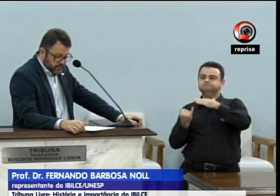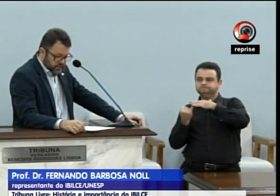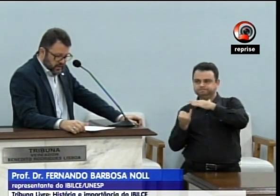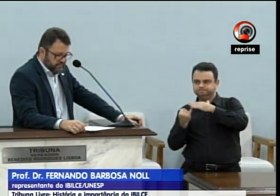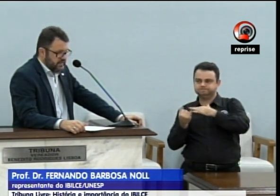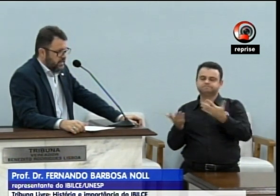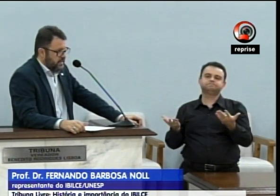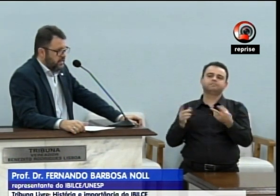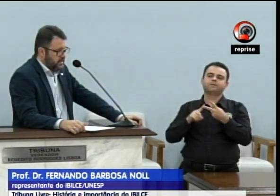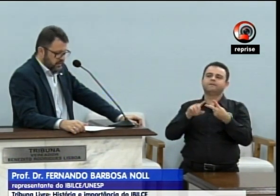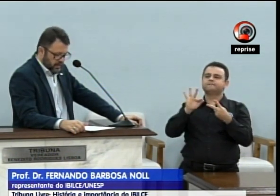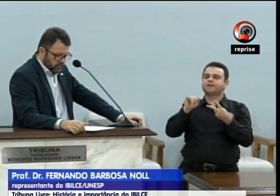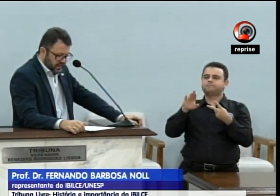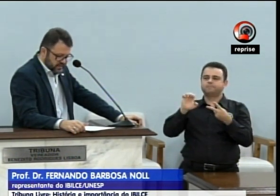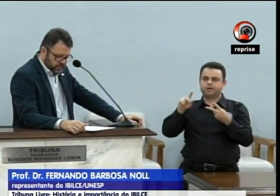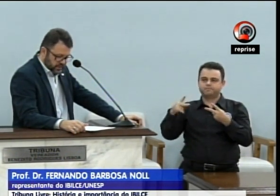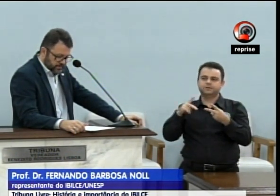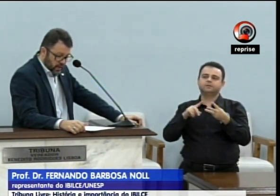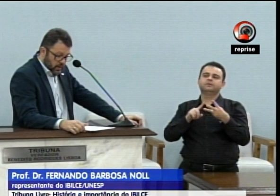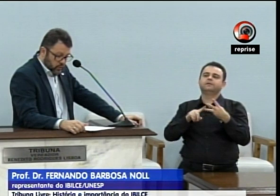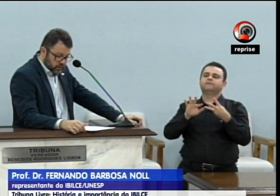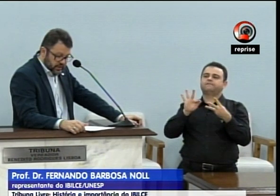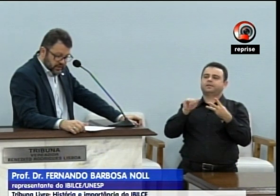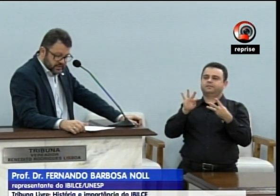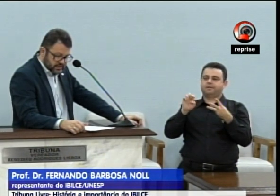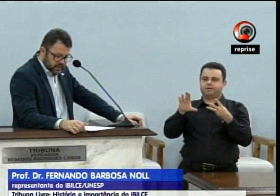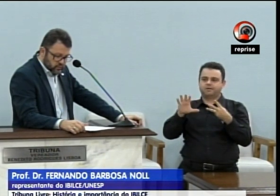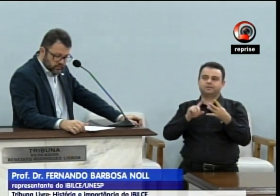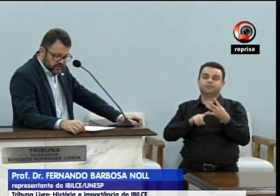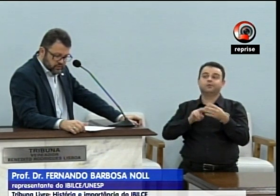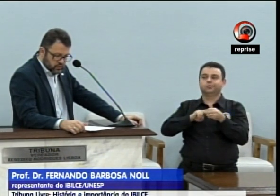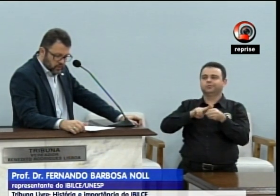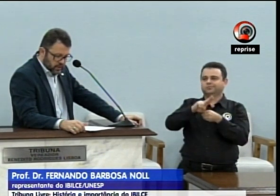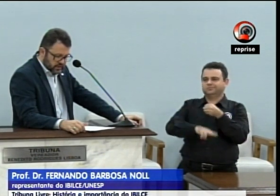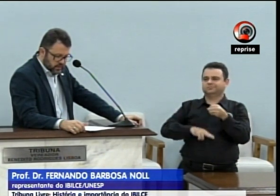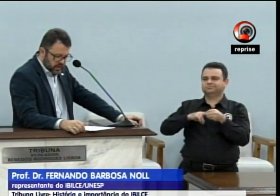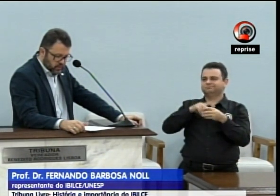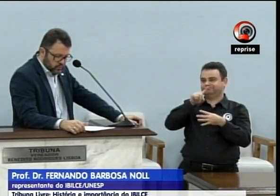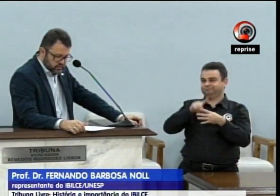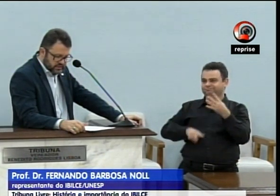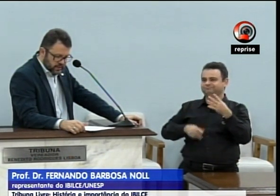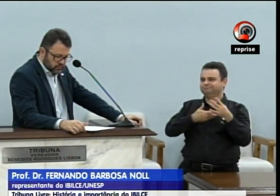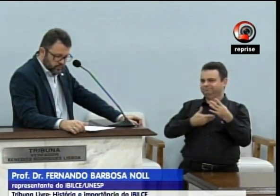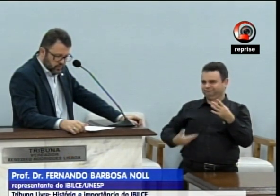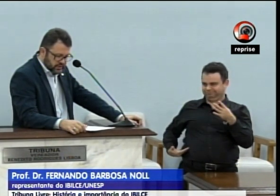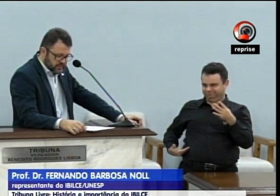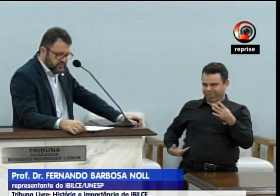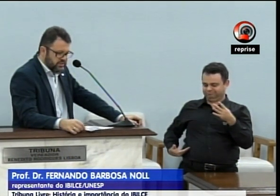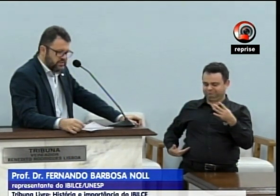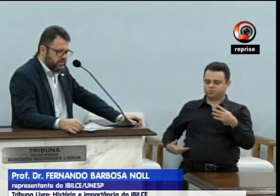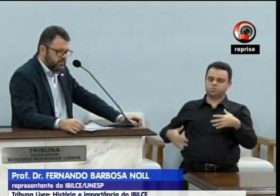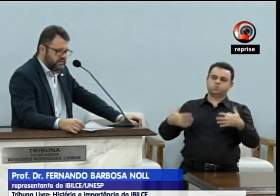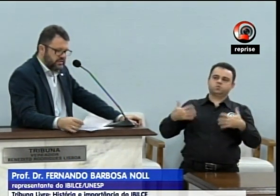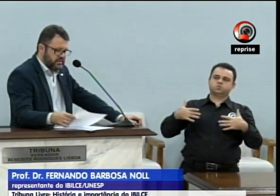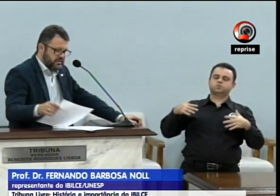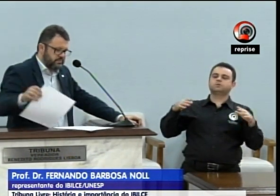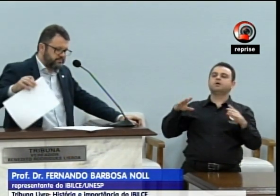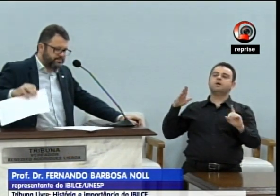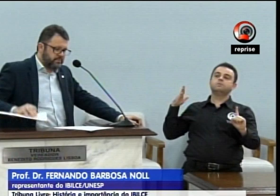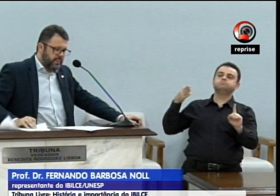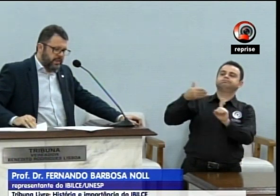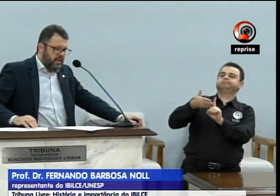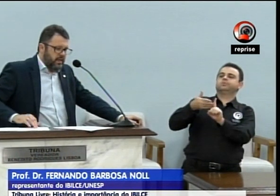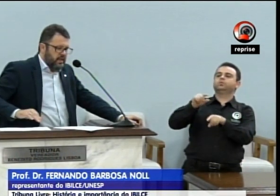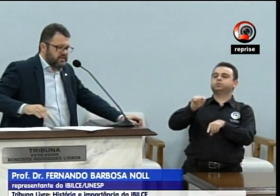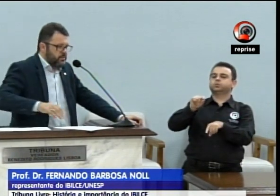a FAMERP, a FATEC e a UNESP. O que, sem dúvida, nos coloca também como um centro importante de ensino e pesquisa.